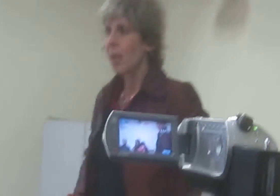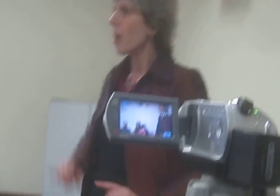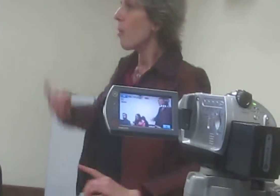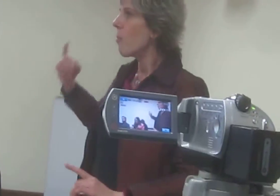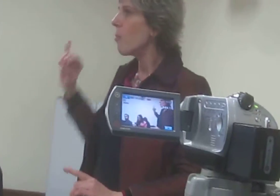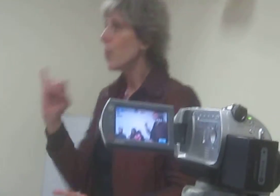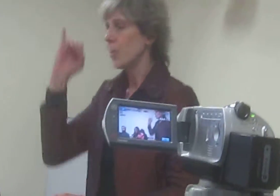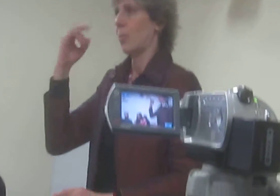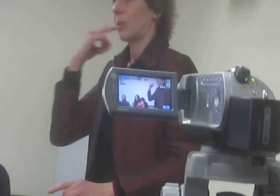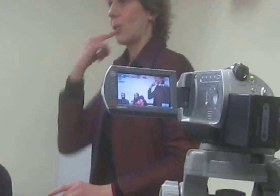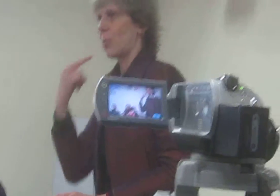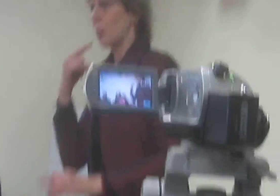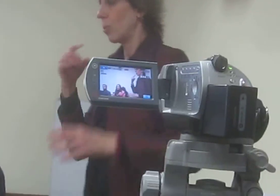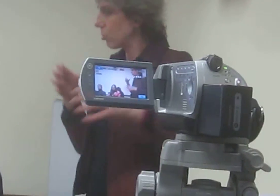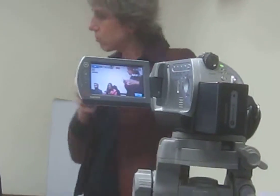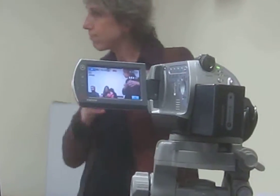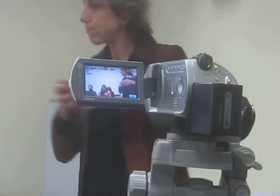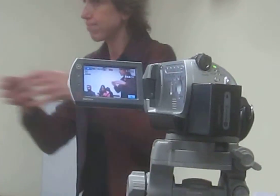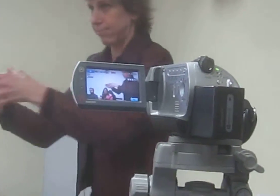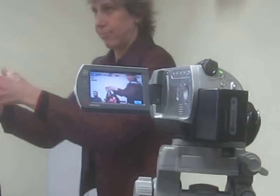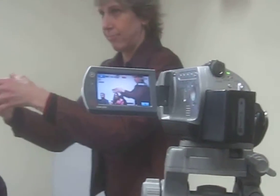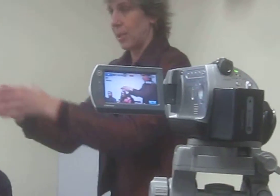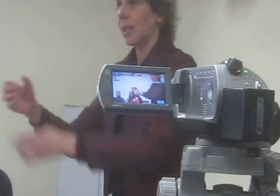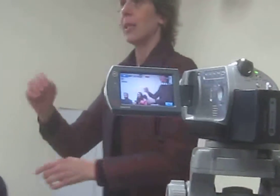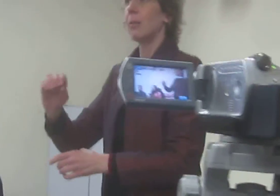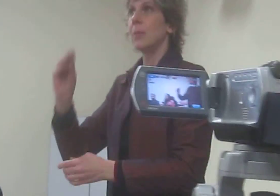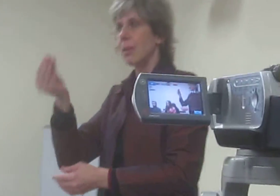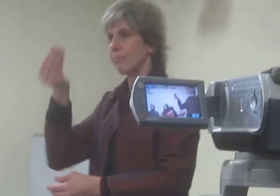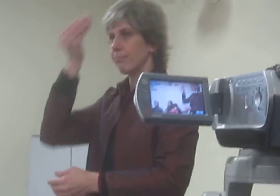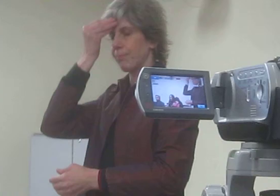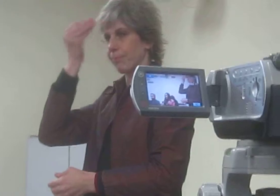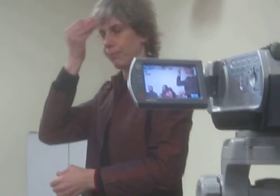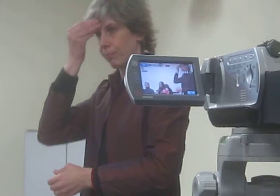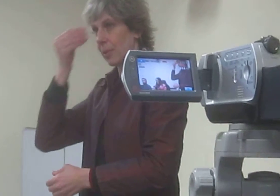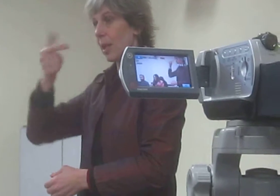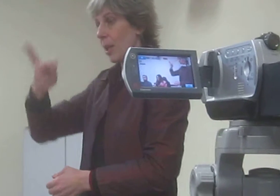vocês para mostrar que, sim, estamos aqui. Queremos os nossos direitos